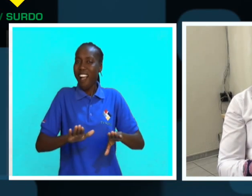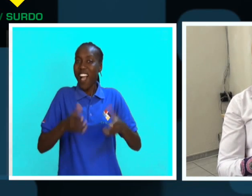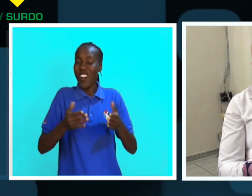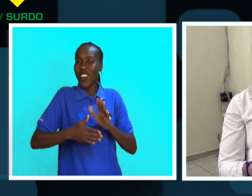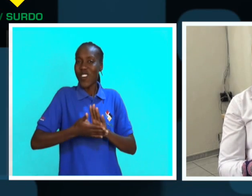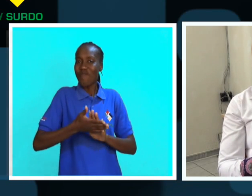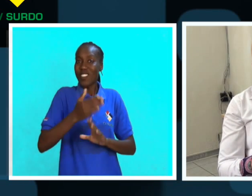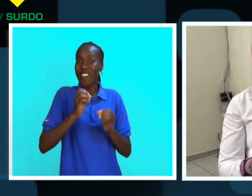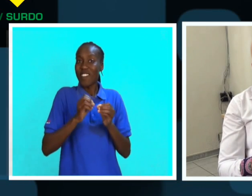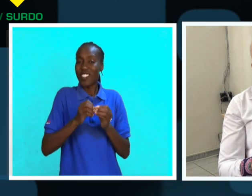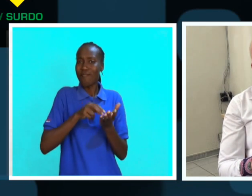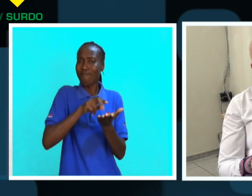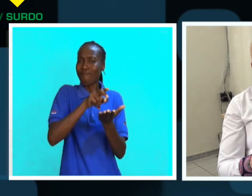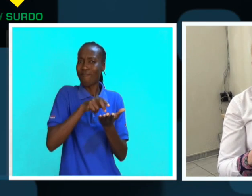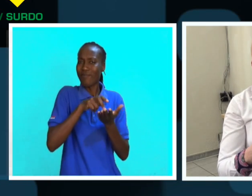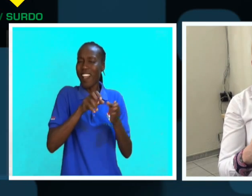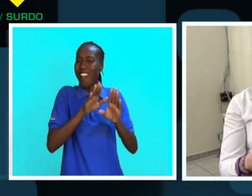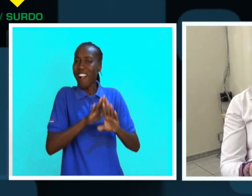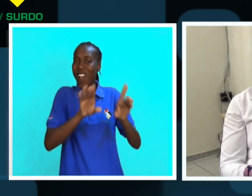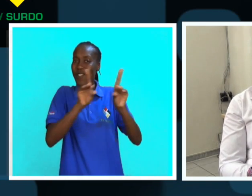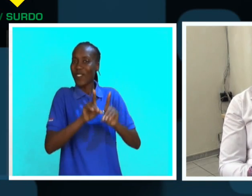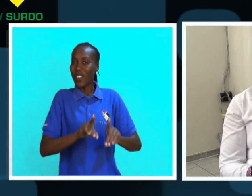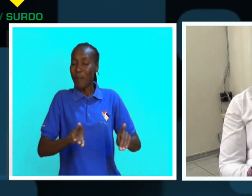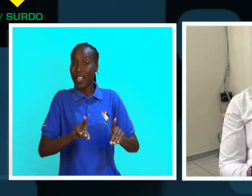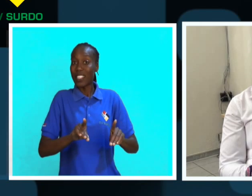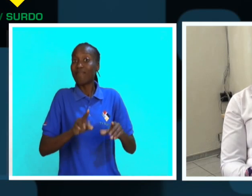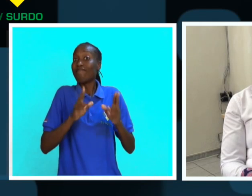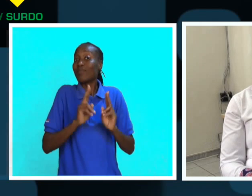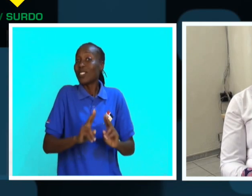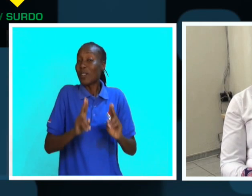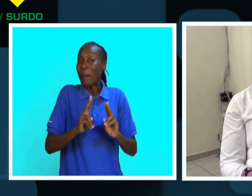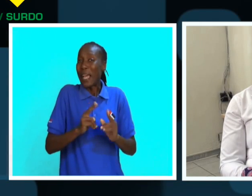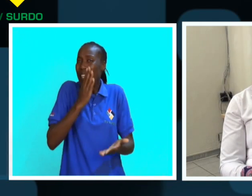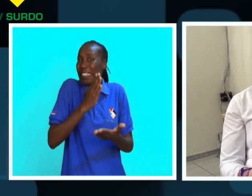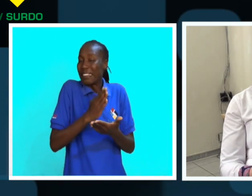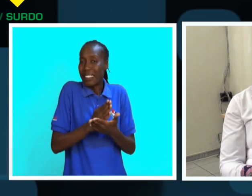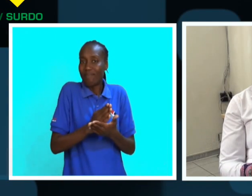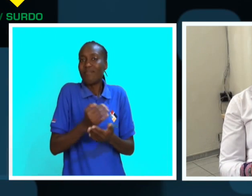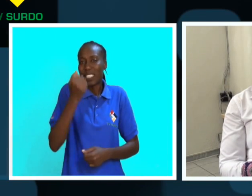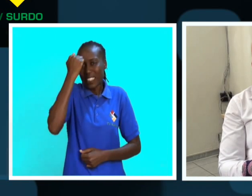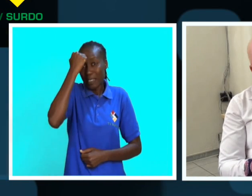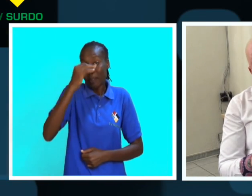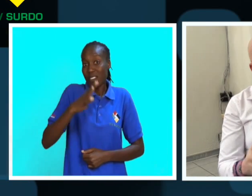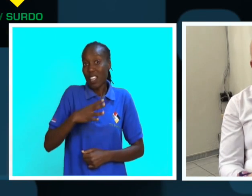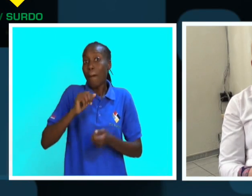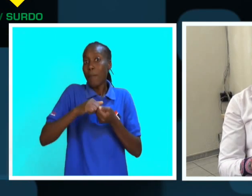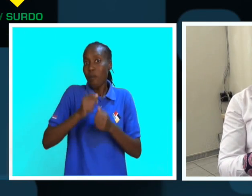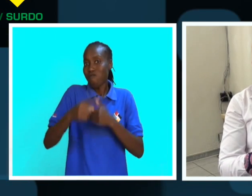já conseguimos andar com alguma tranquilidade, naturalmente não total, porque se sabe que este problema existe a